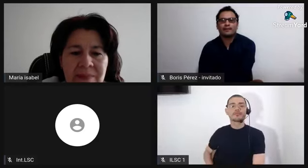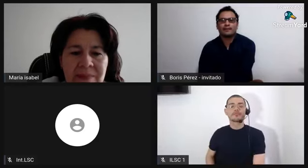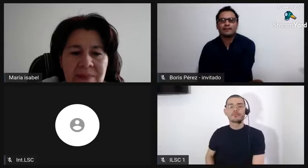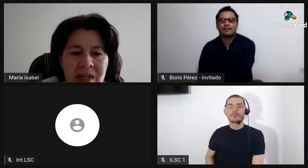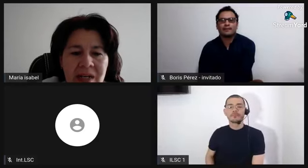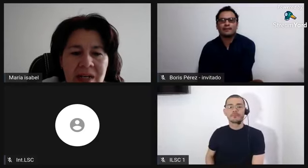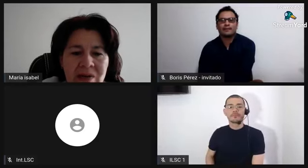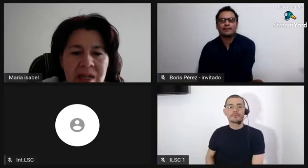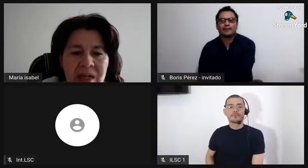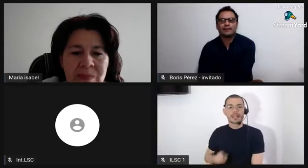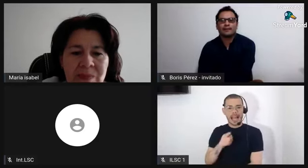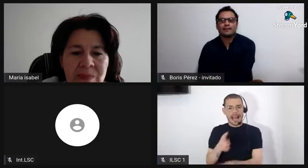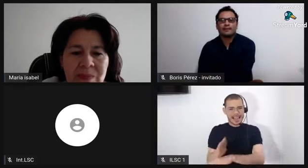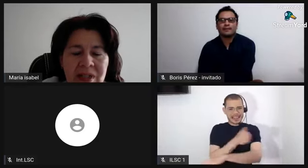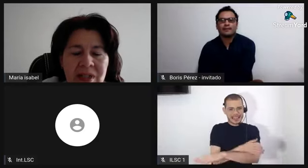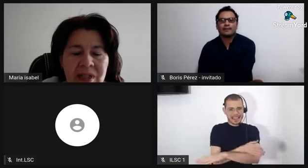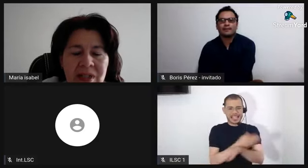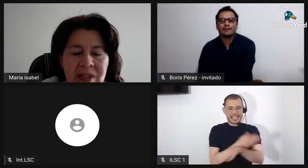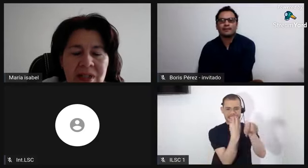estaban en el chat.